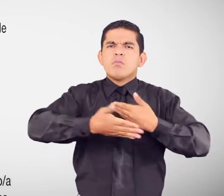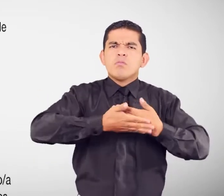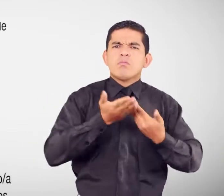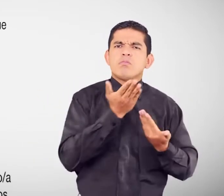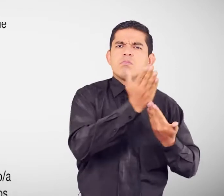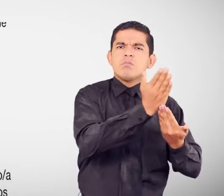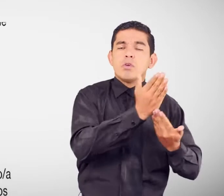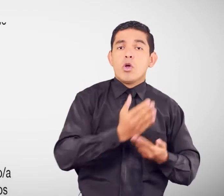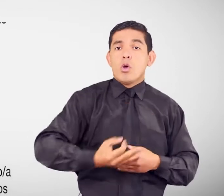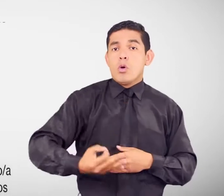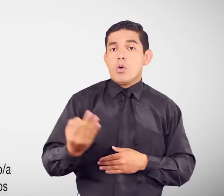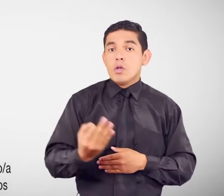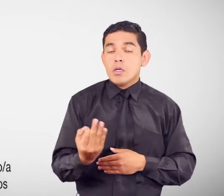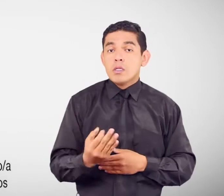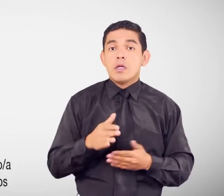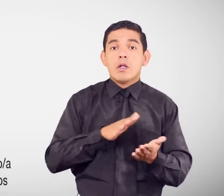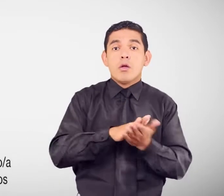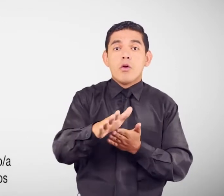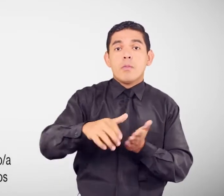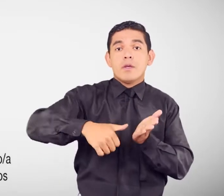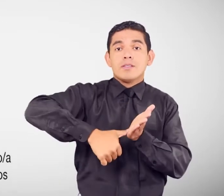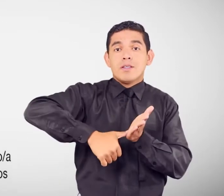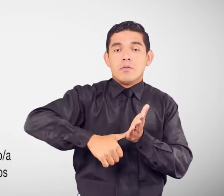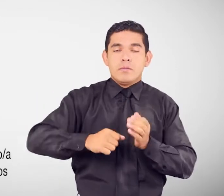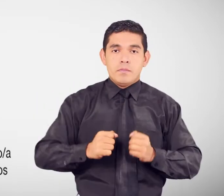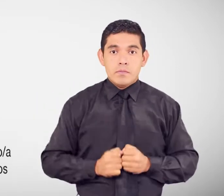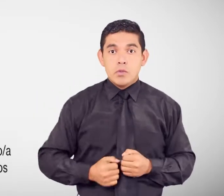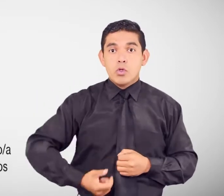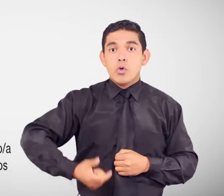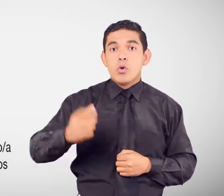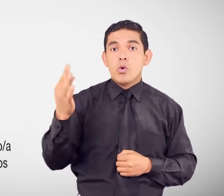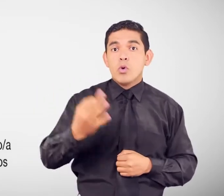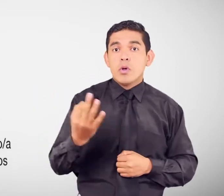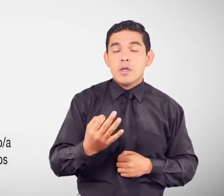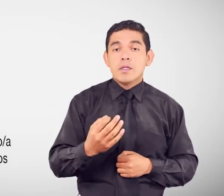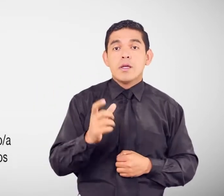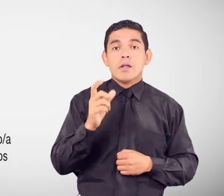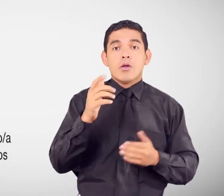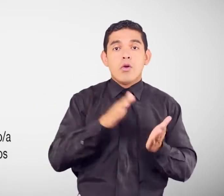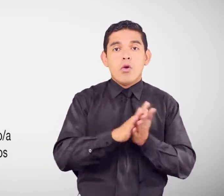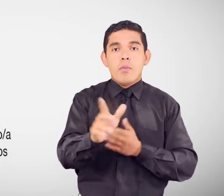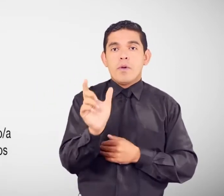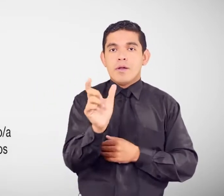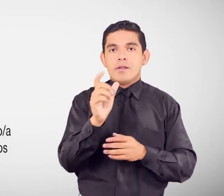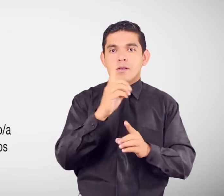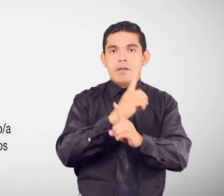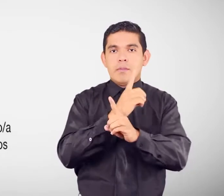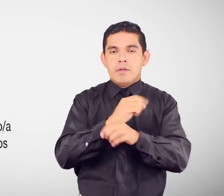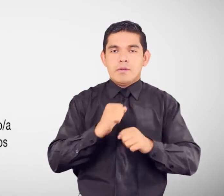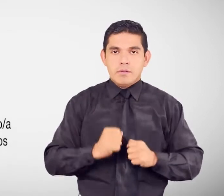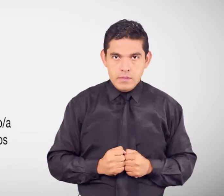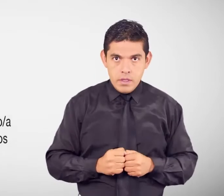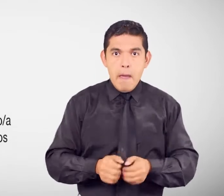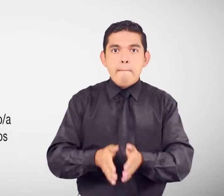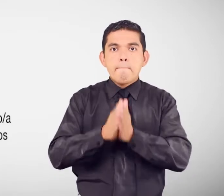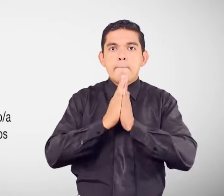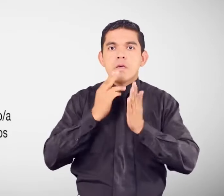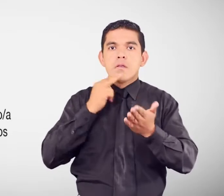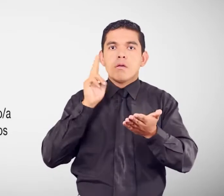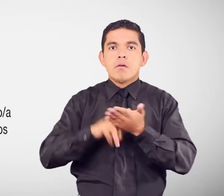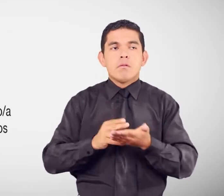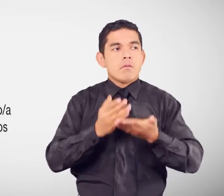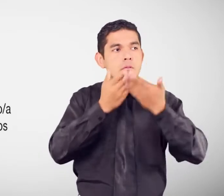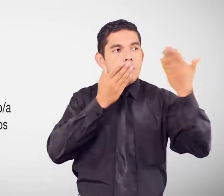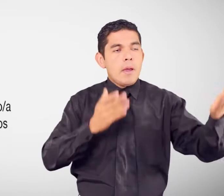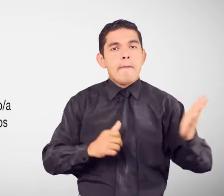Original y copia de la Cédula de Ciudadanía Original y copia del Carné de Discapacidad Pedido por escrito dirigido al